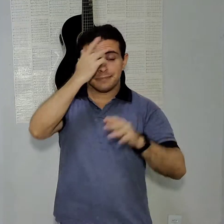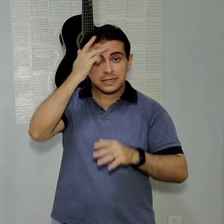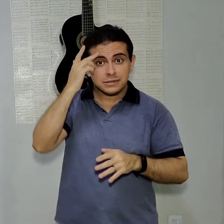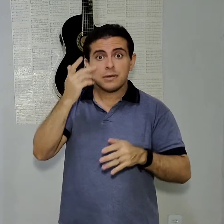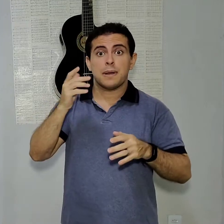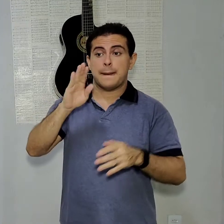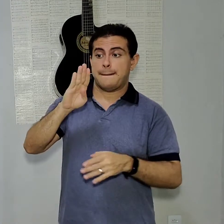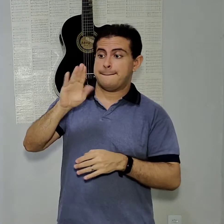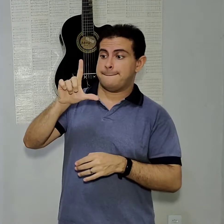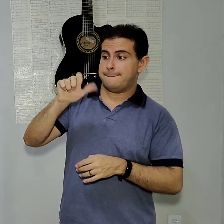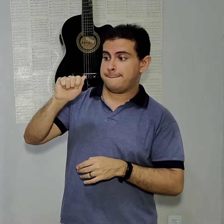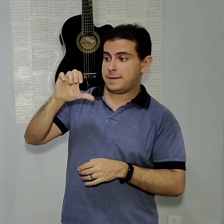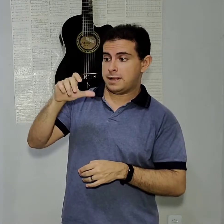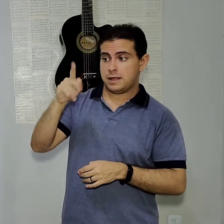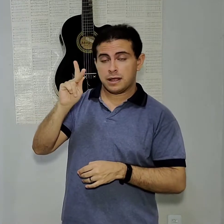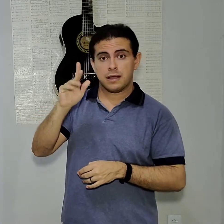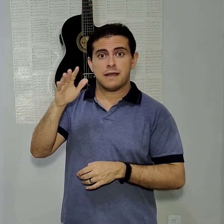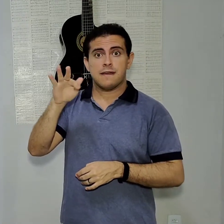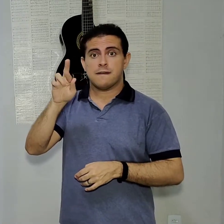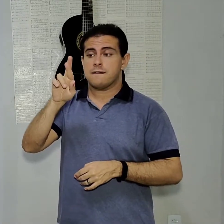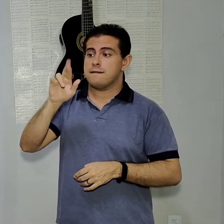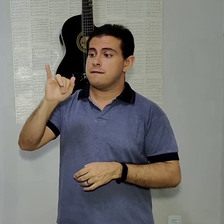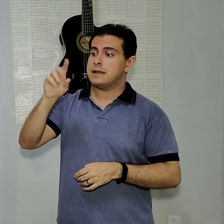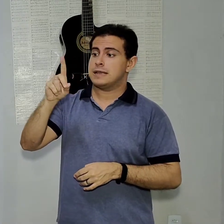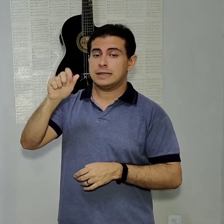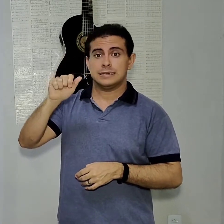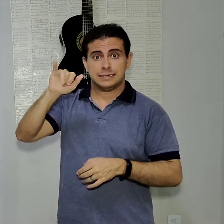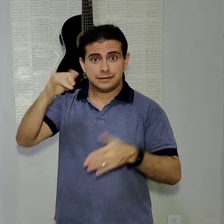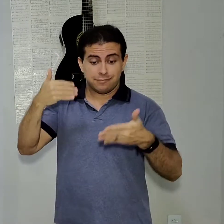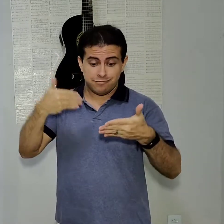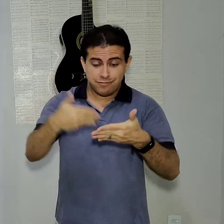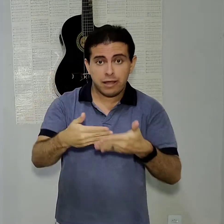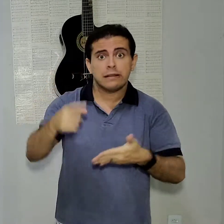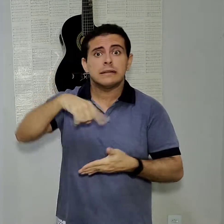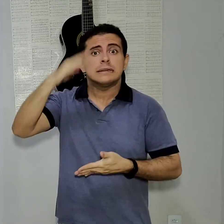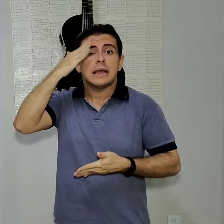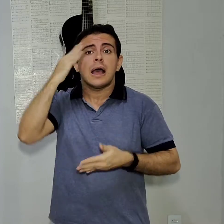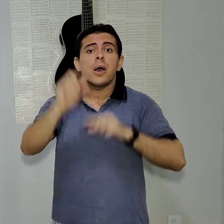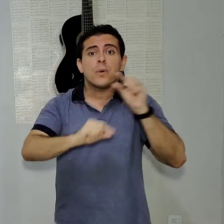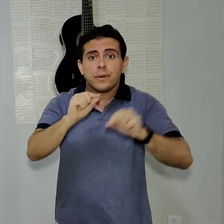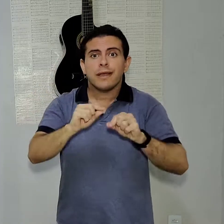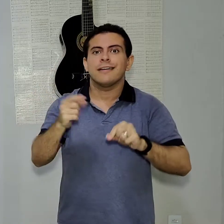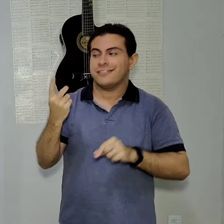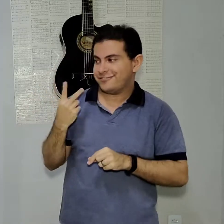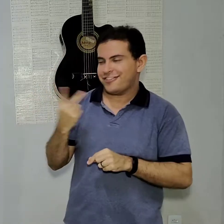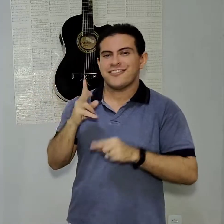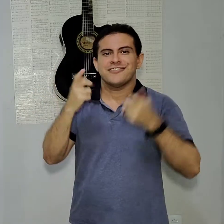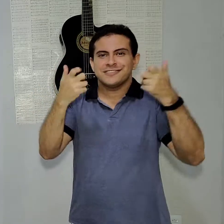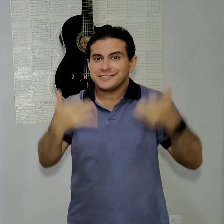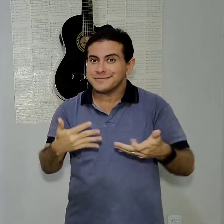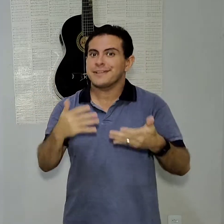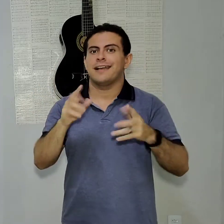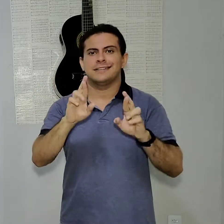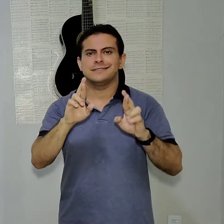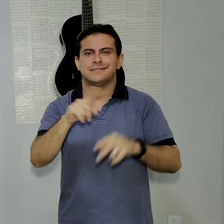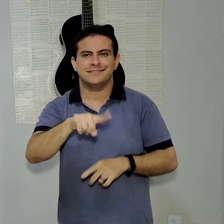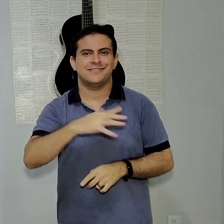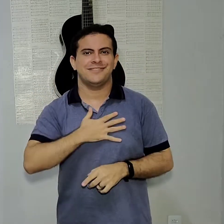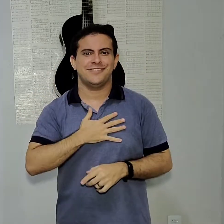Galera, Black Friday tá chegando. E aí, o que a gente precisa saber sobre isso? Então, vamos falar um pouquinho sobre isso. Espero que vocês gostem.